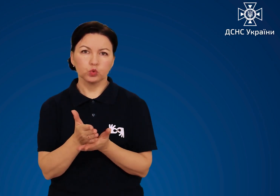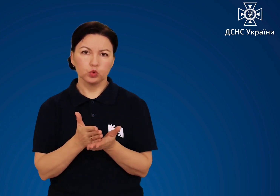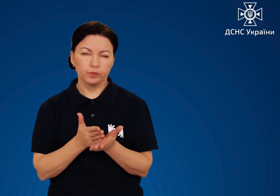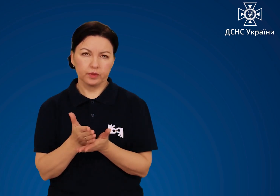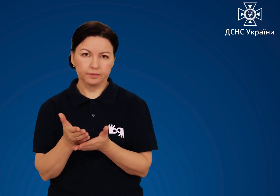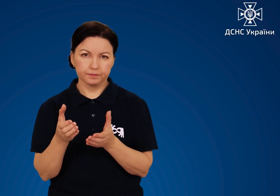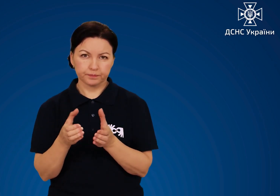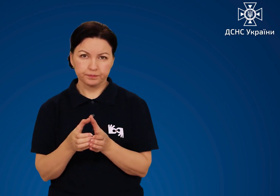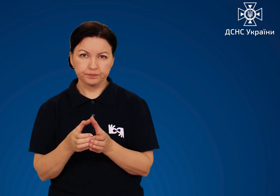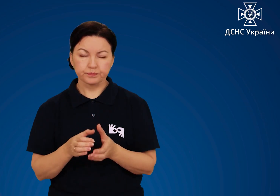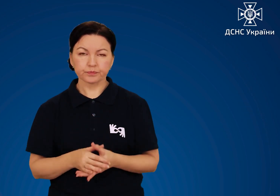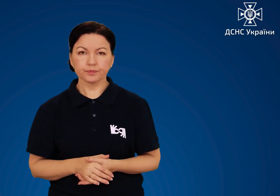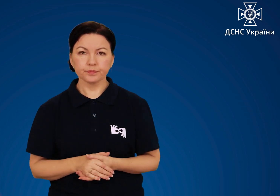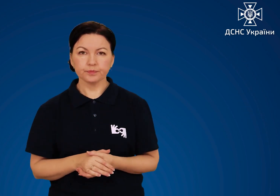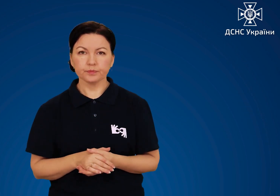аварійно-рятувальні служби